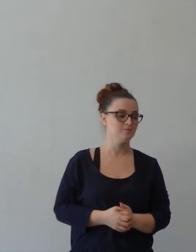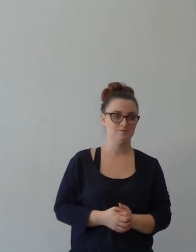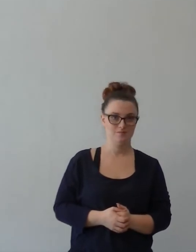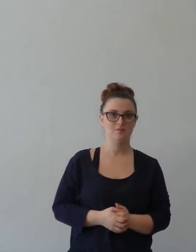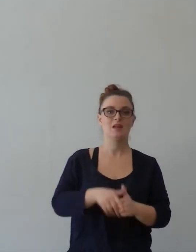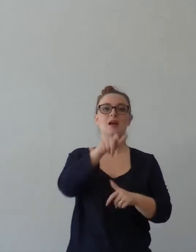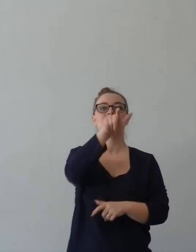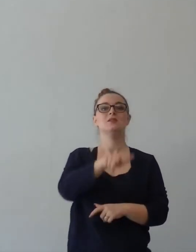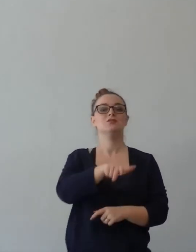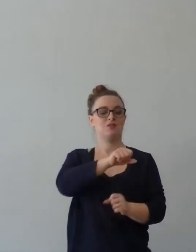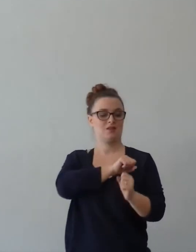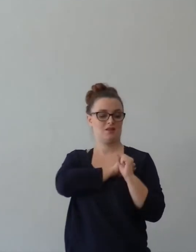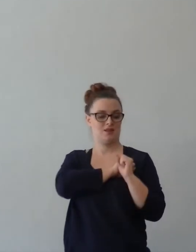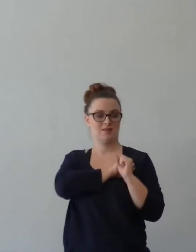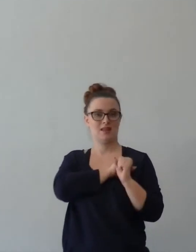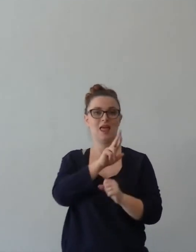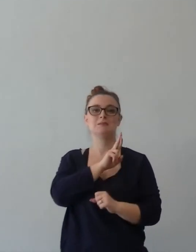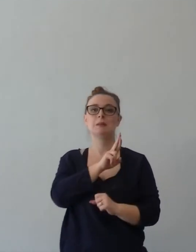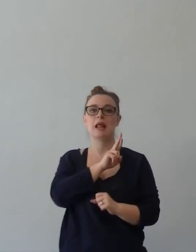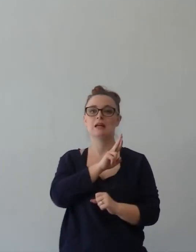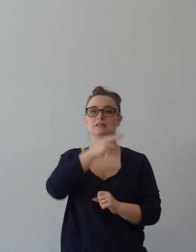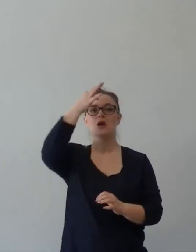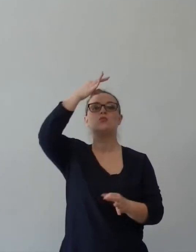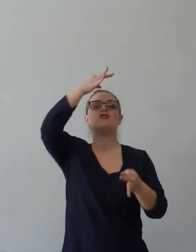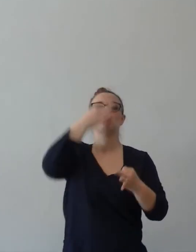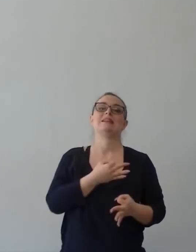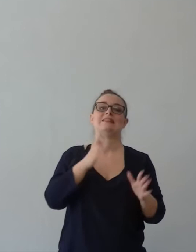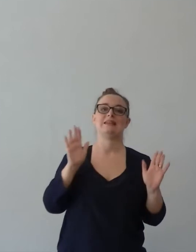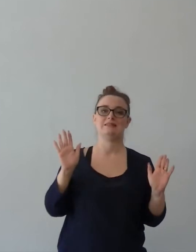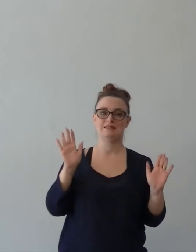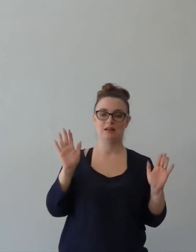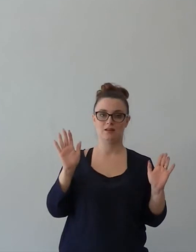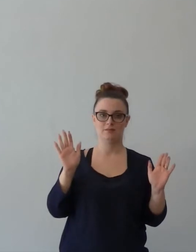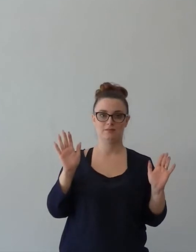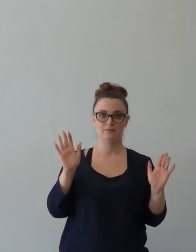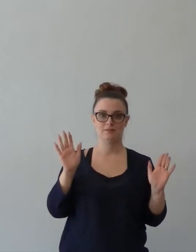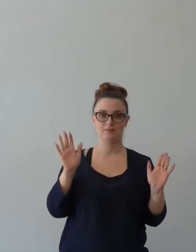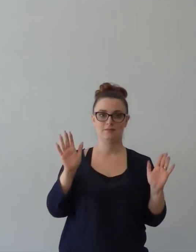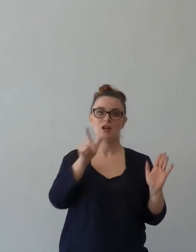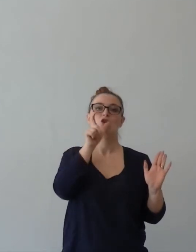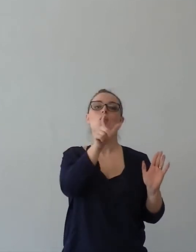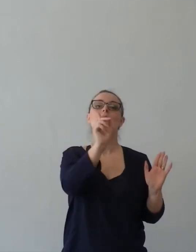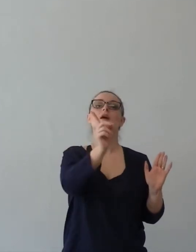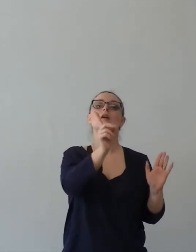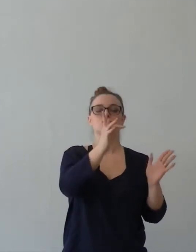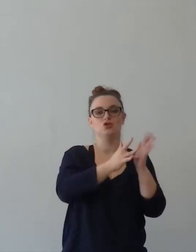non è che speriamo in vano, perché la nostra speranza è già arrivata, che si chiama Gesù.